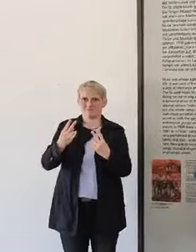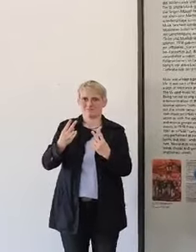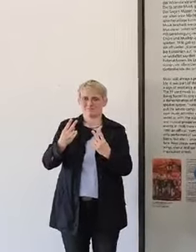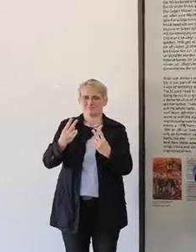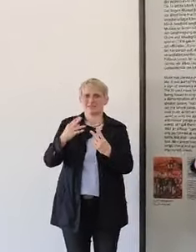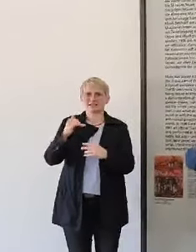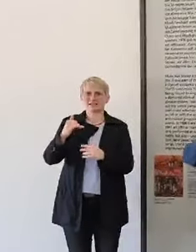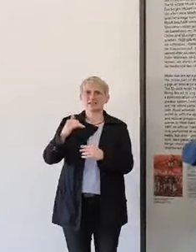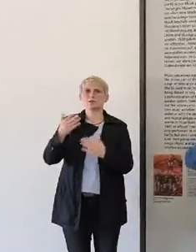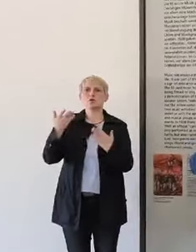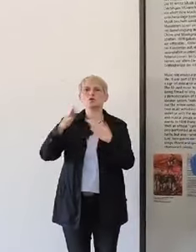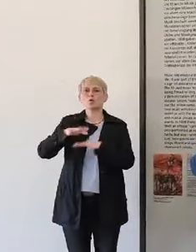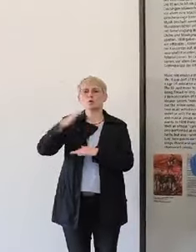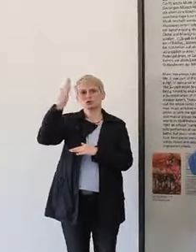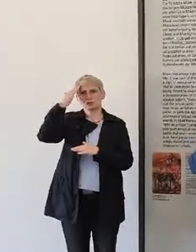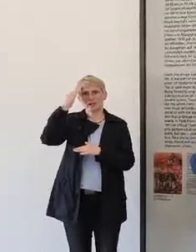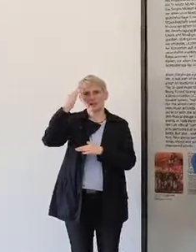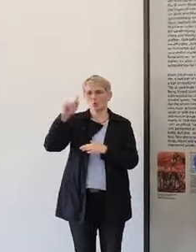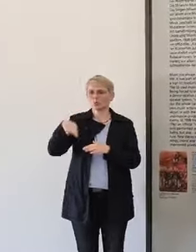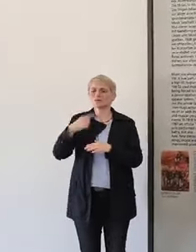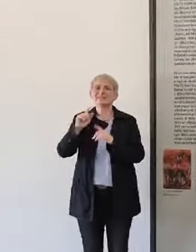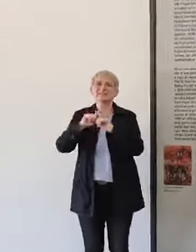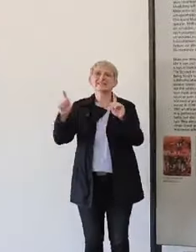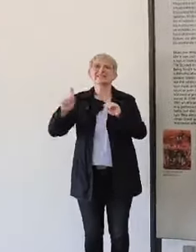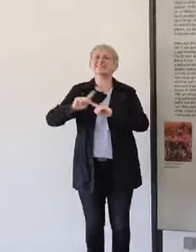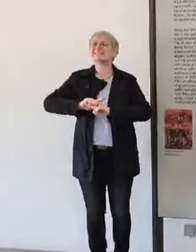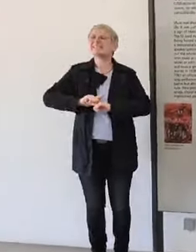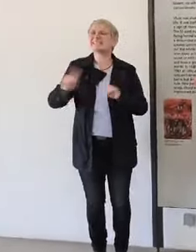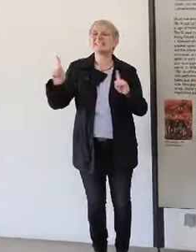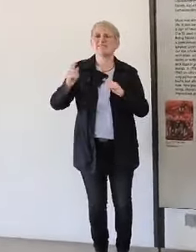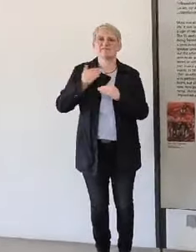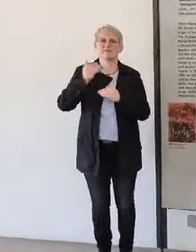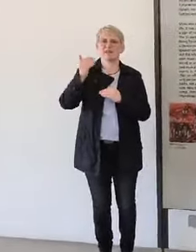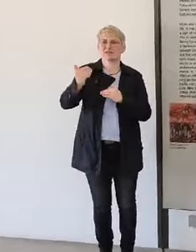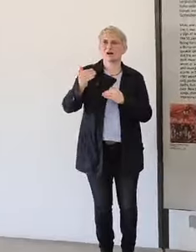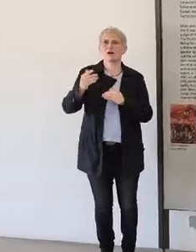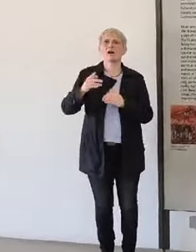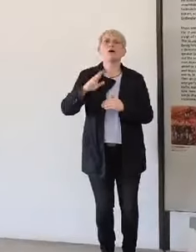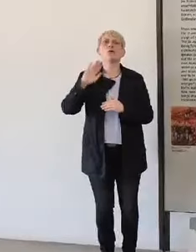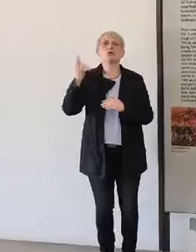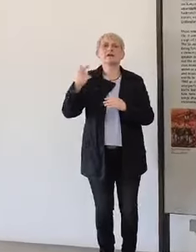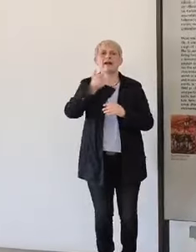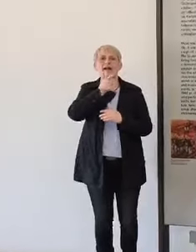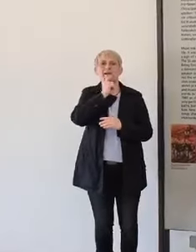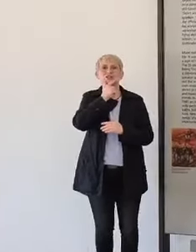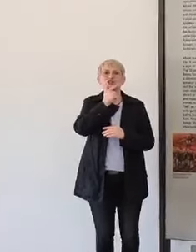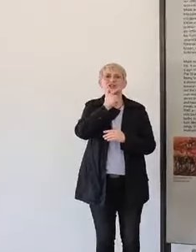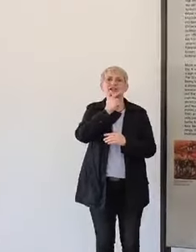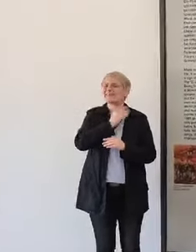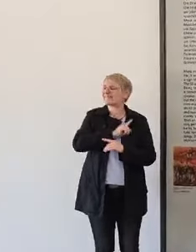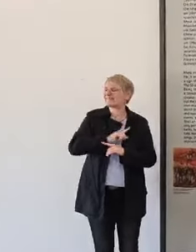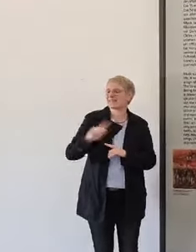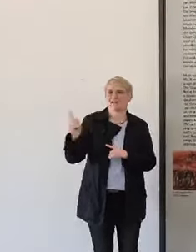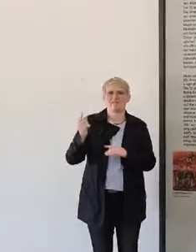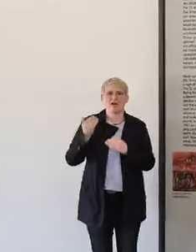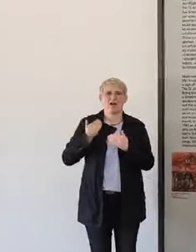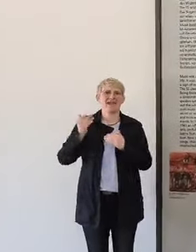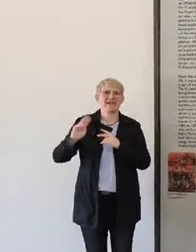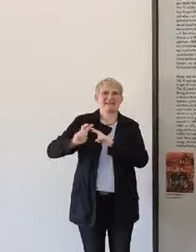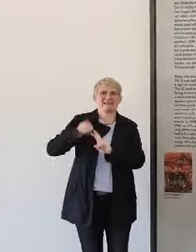und man sieht nie wieder. Dieses nie wieder oder auch in Englisch never again, sieht man auch vielen seiner Bilder. Denn das